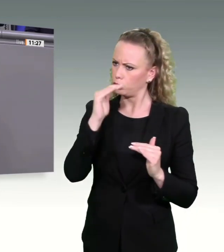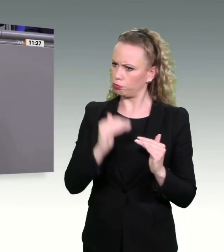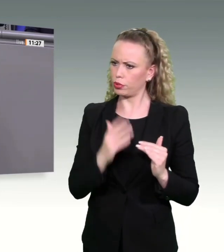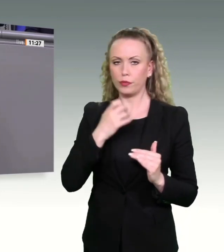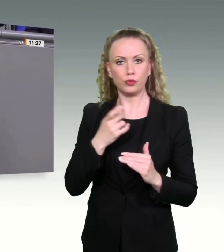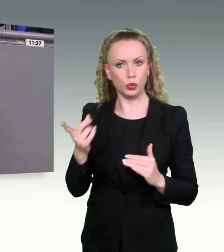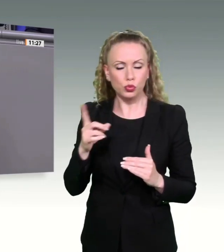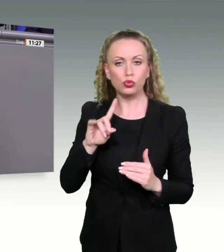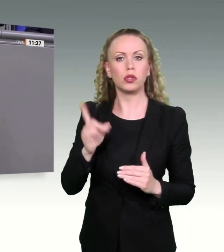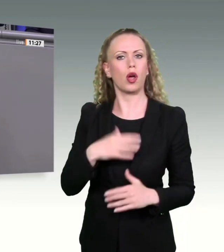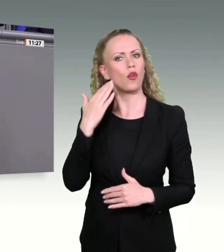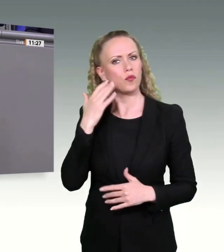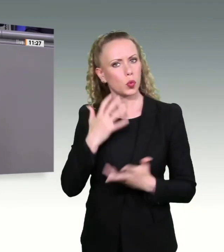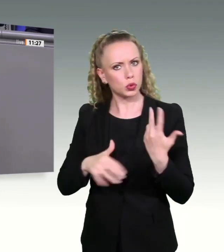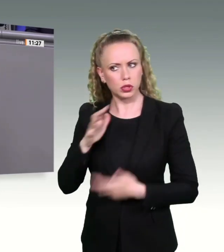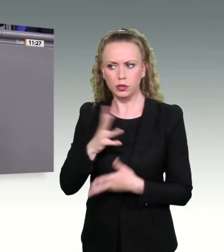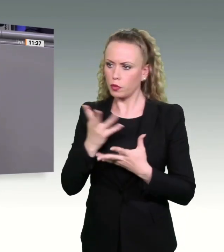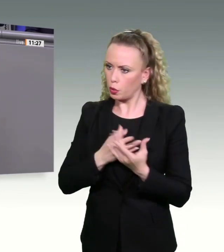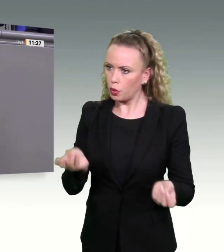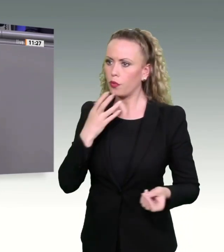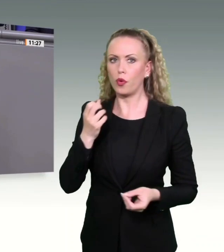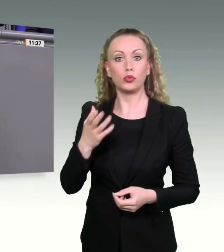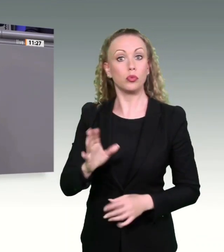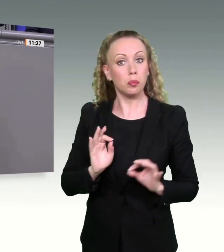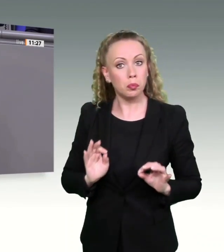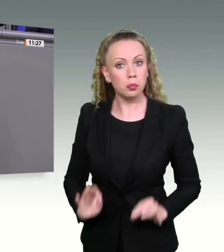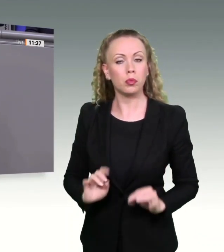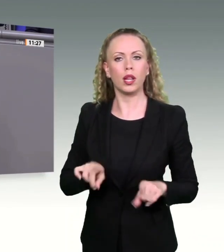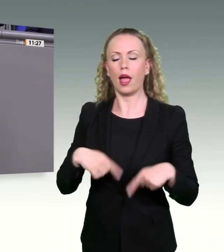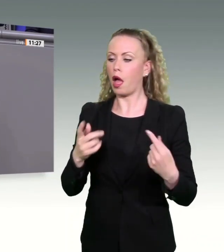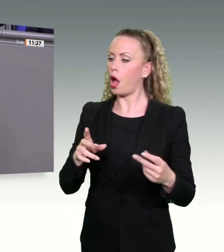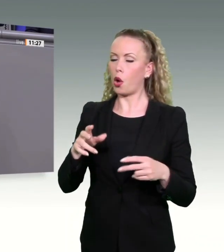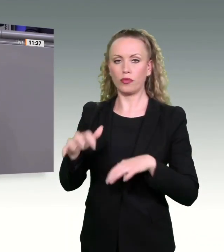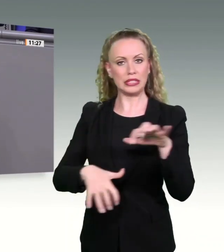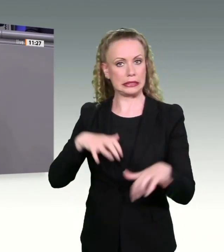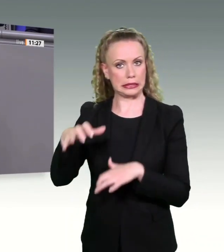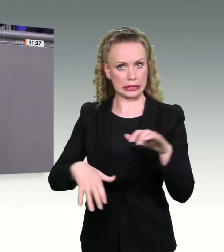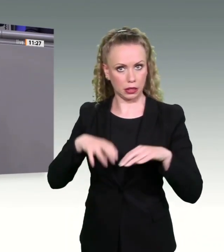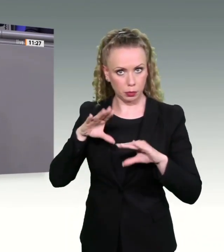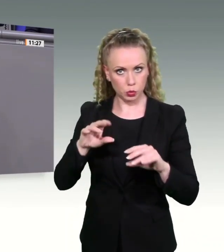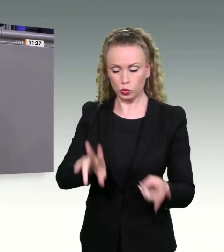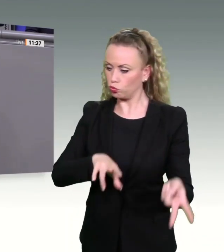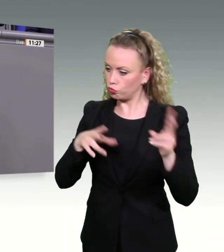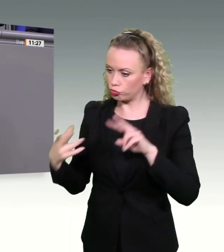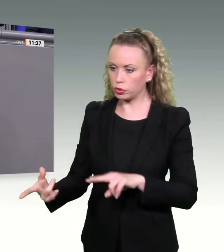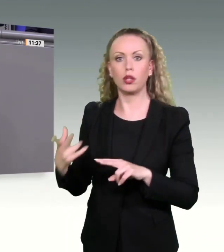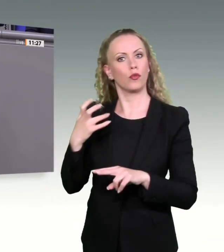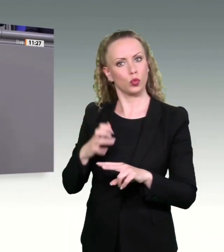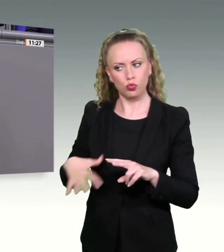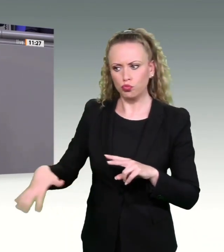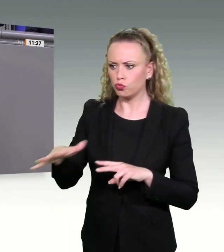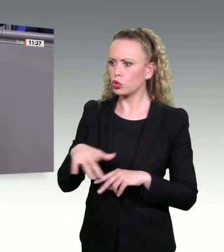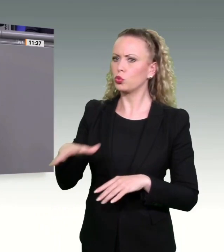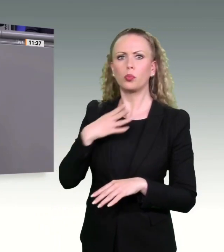zuletzt fordern Sie in diesem Antrag, die landwirtschaftliche Nutztierhaltung umzubauen, damit Tiere nicht leiden, sondern sich entsprechend ihrer Bedürfnisse